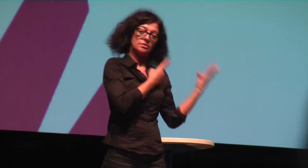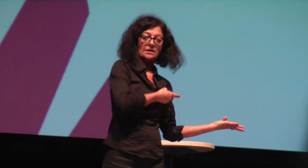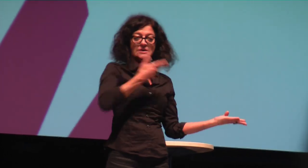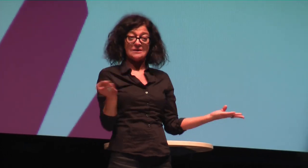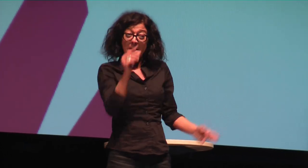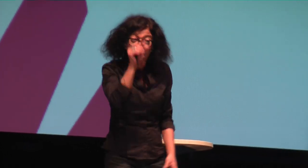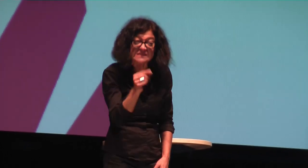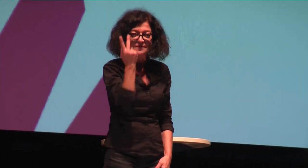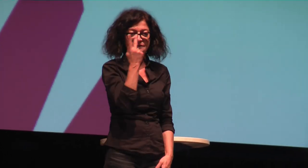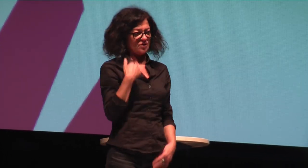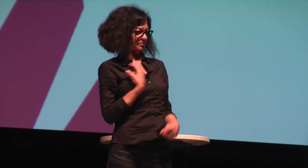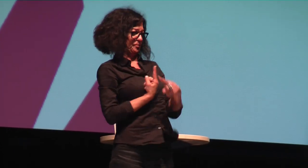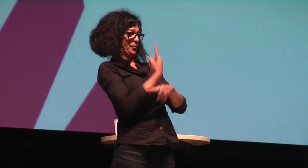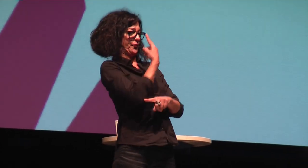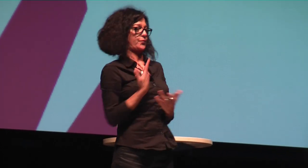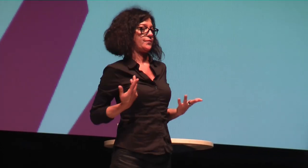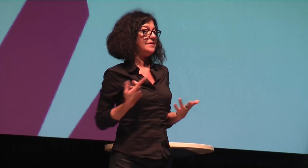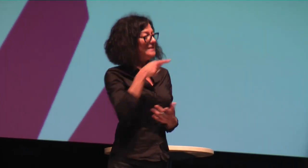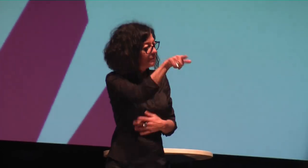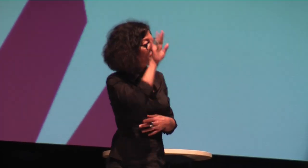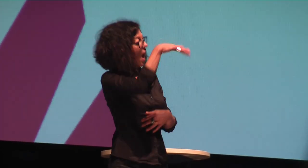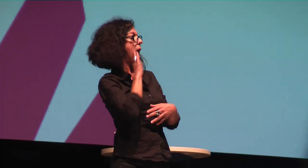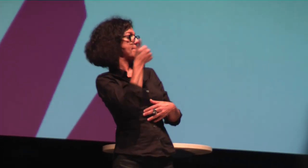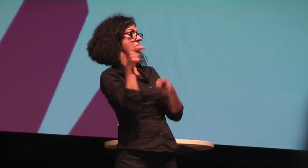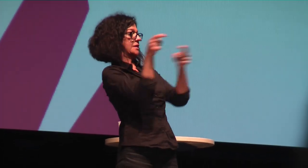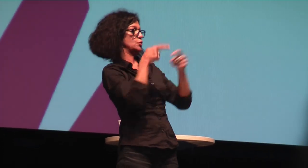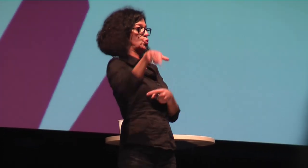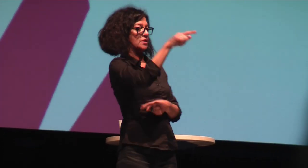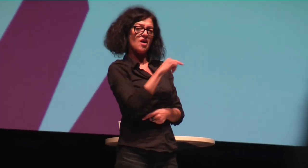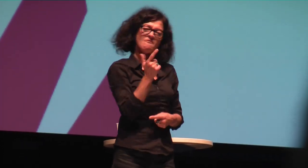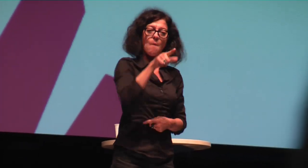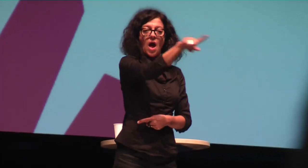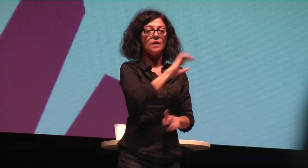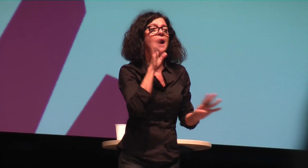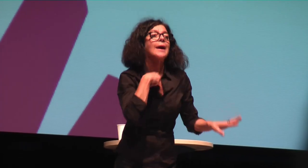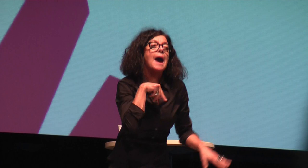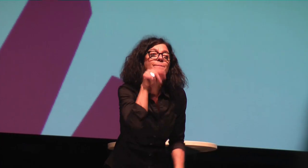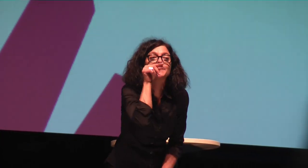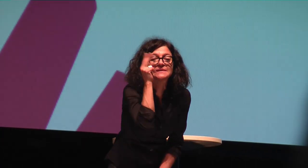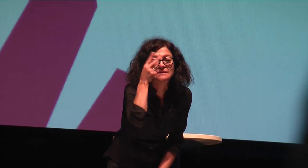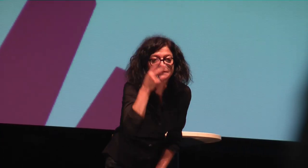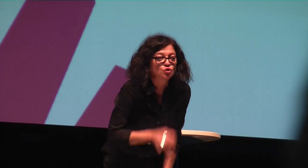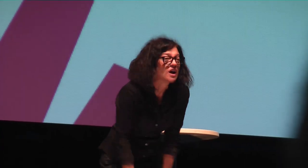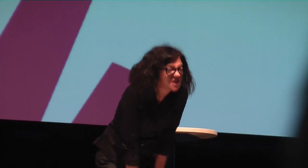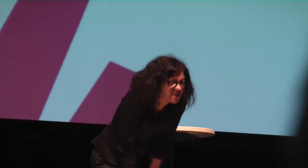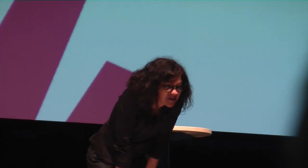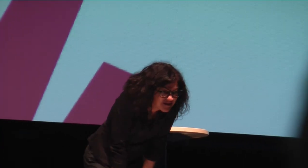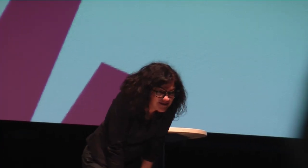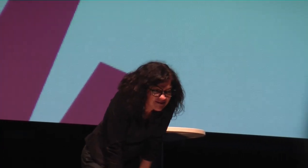verstanden. Es gibt nur das eine oder das andere. Ich habe es ein bisschen verstanden. Das funktioniert einfach nicht. Und wenn wir dann in Diskussionen gehen,